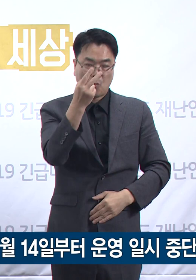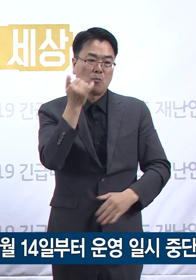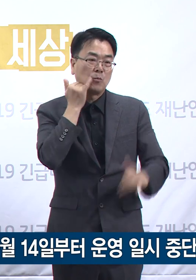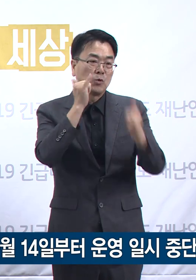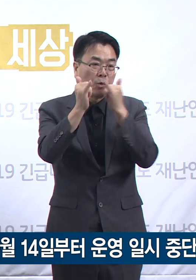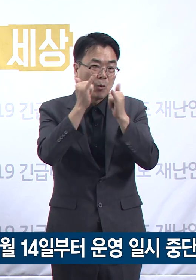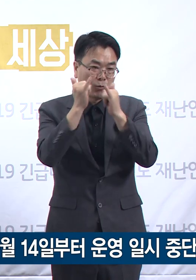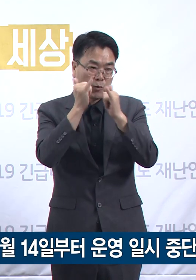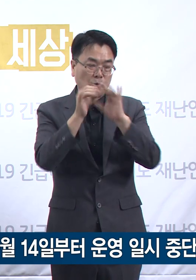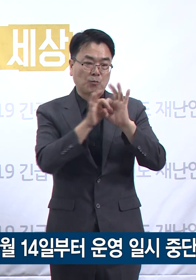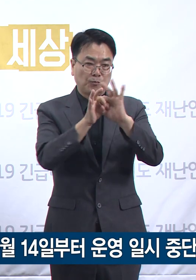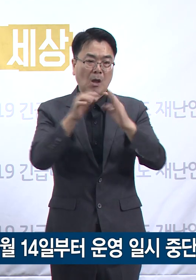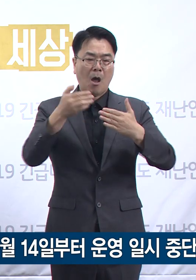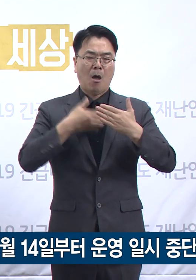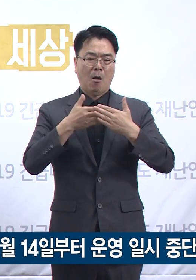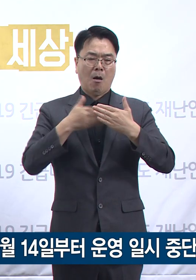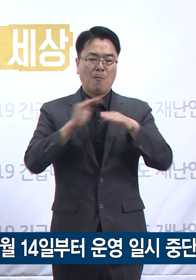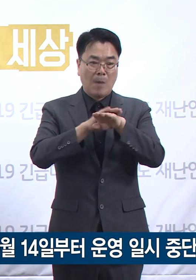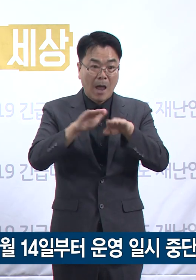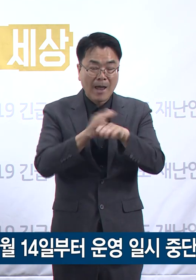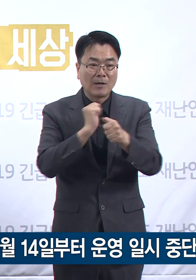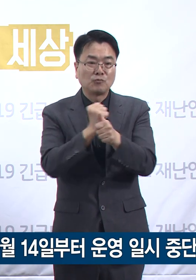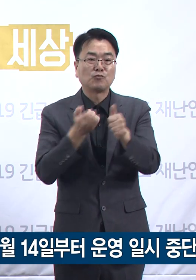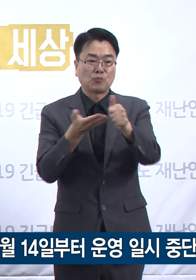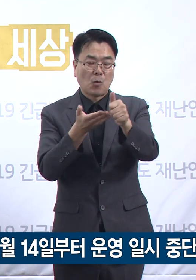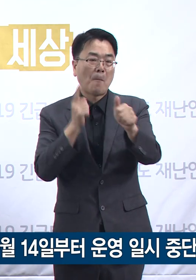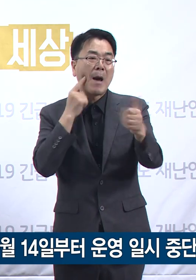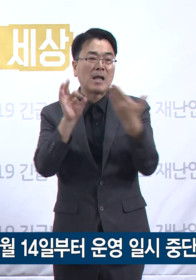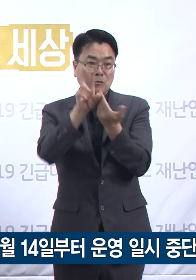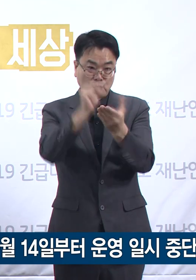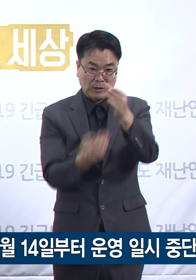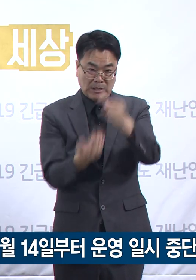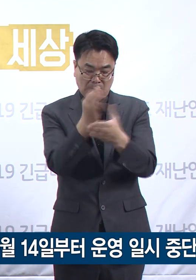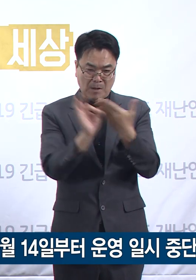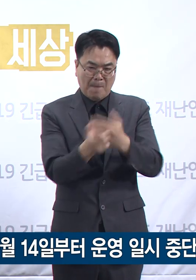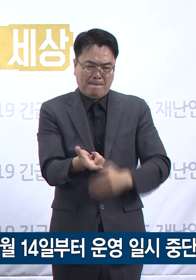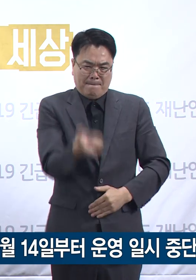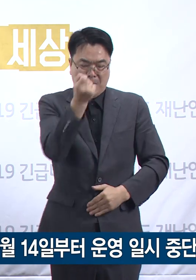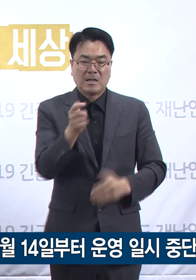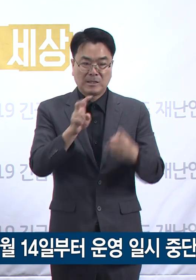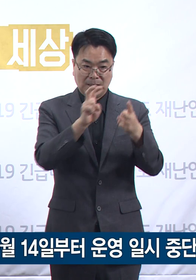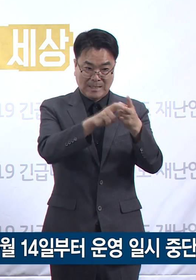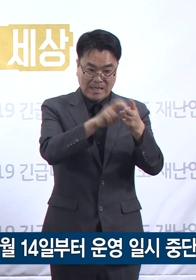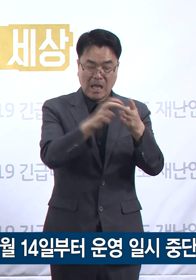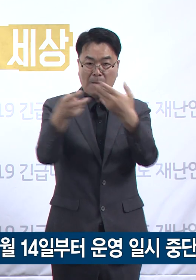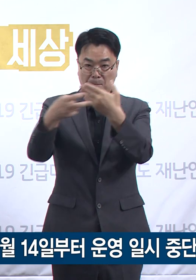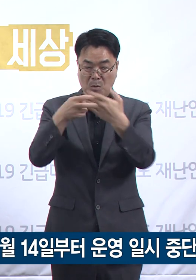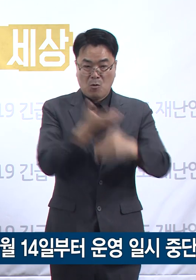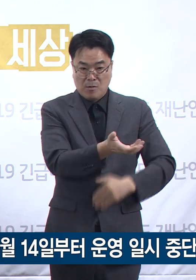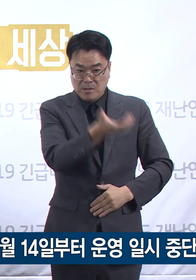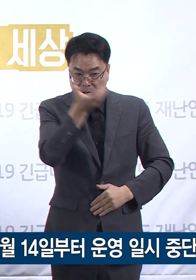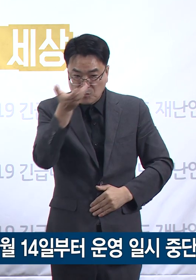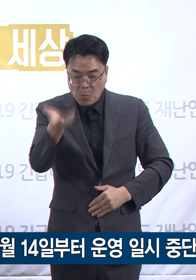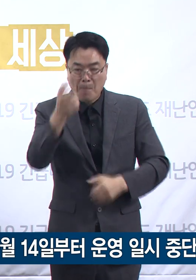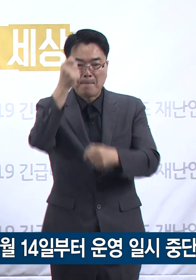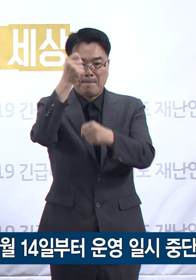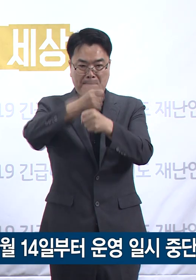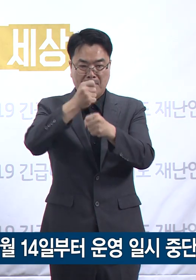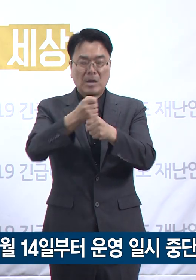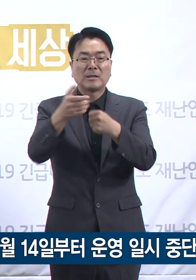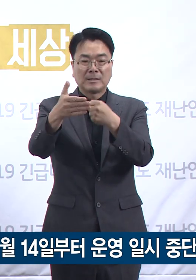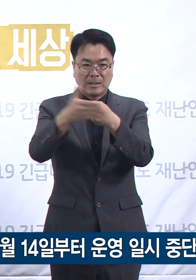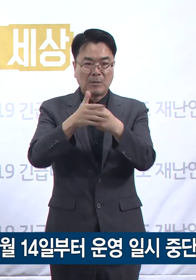상담을 통한 환자의 불안감 해소, 응급 시 빠른 병원 및 생활치료센터 이송 조치가 가능했다는 점에서 의의가 있습니다.